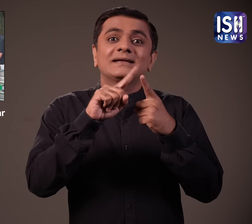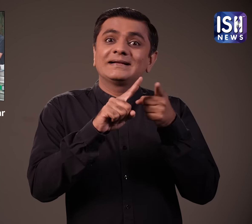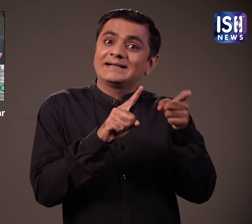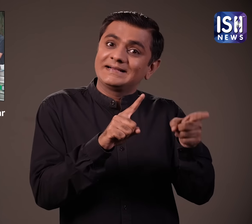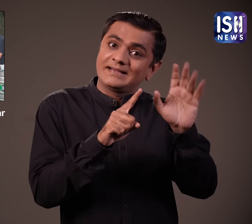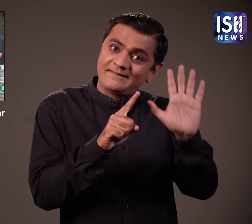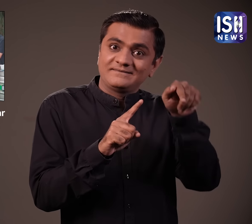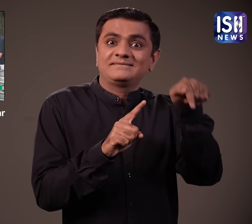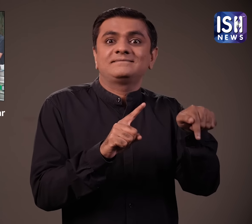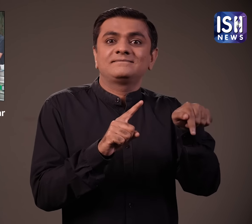लिया था